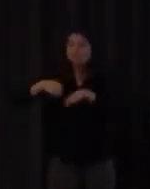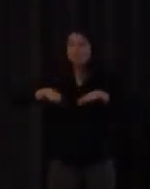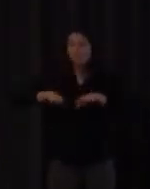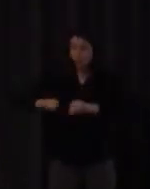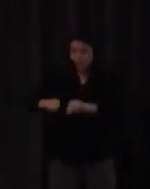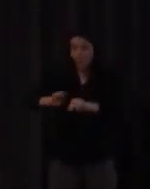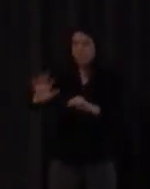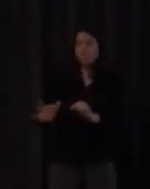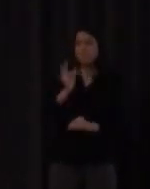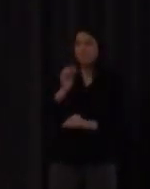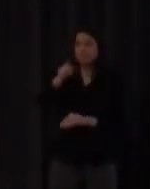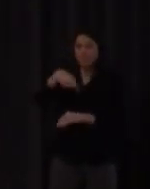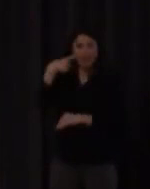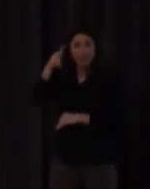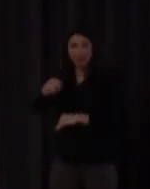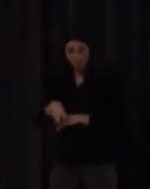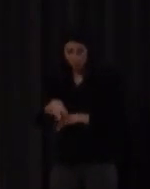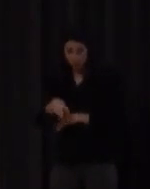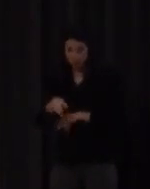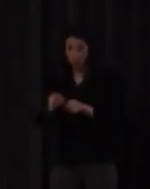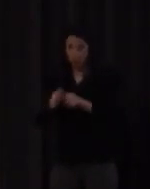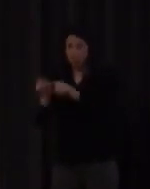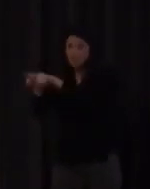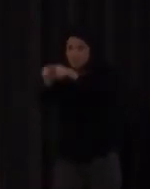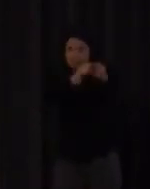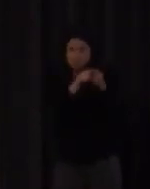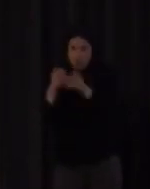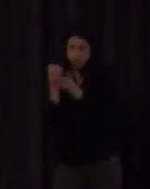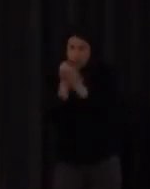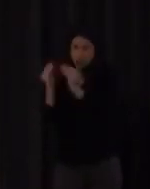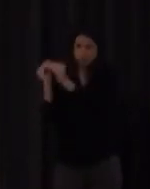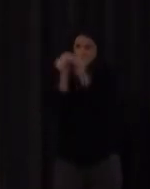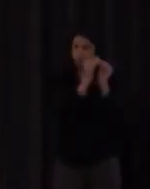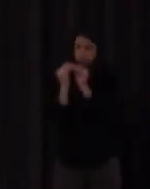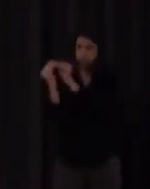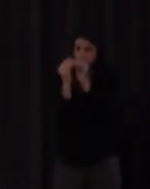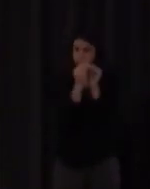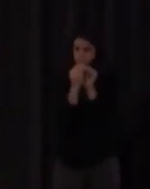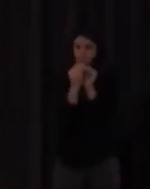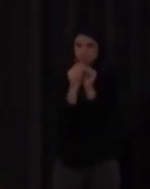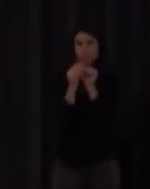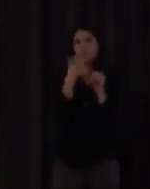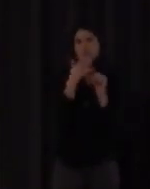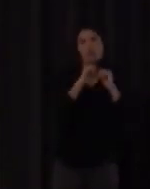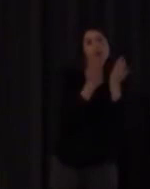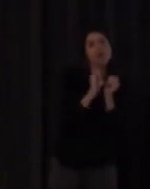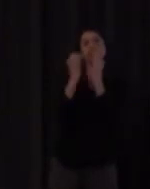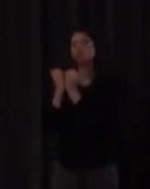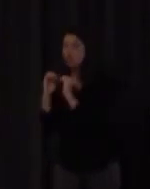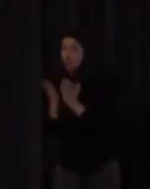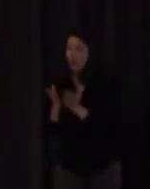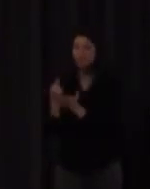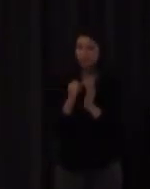reconocidos con exactitud e igualdad era esto que les estaba diciendo en todos los colegios por maestros